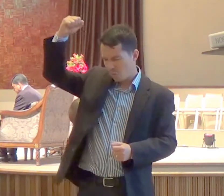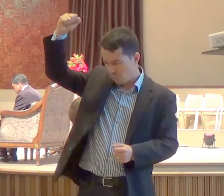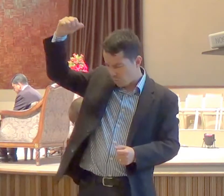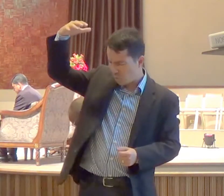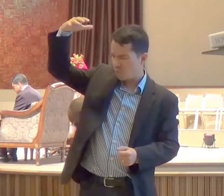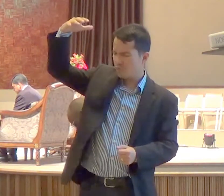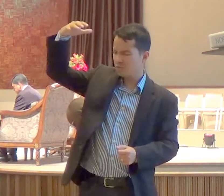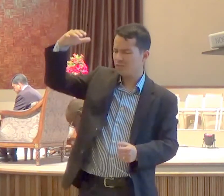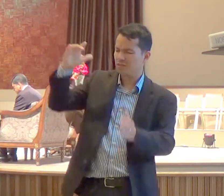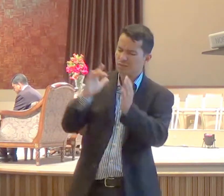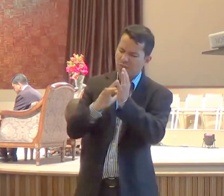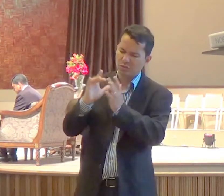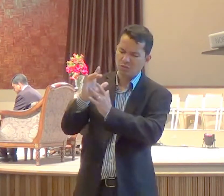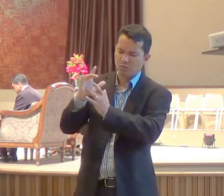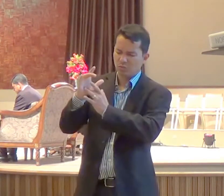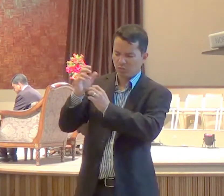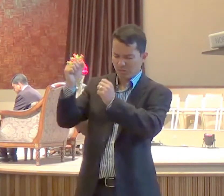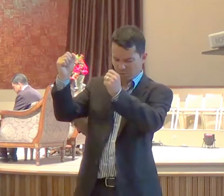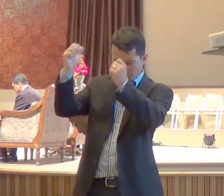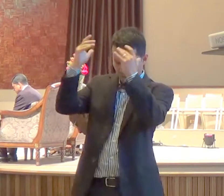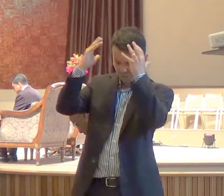não permita Senhor, que nos afastemos da luz,